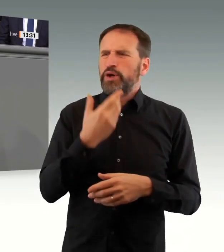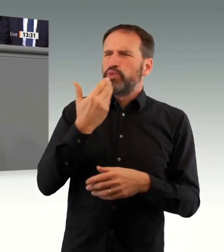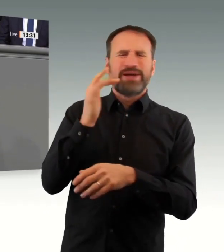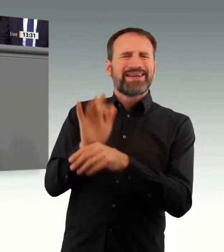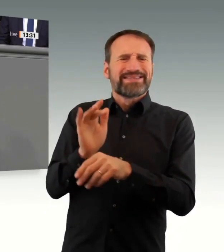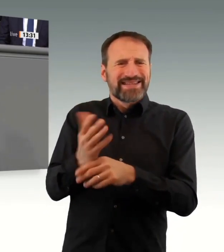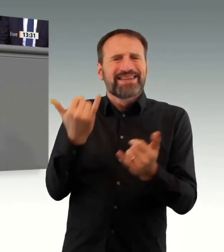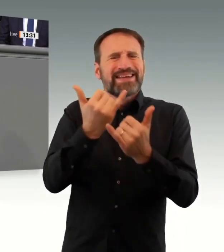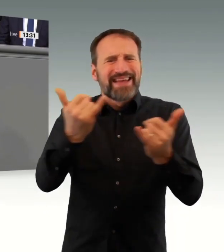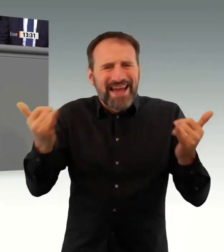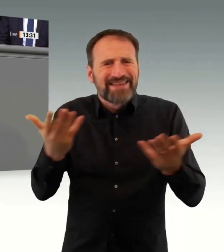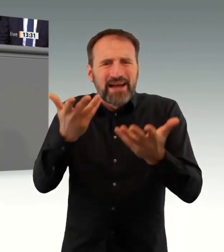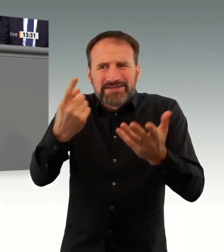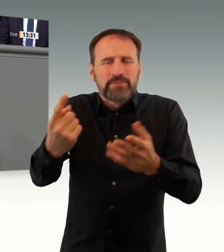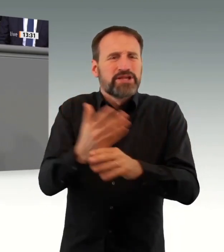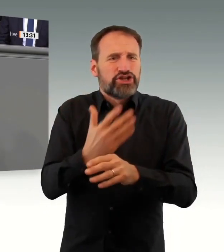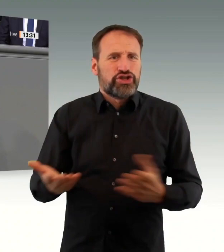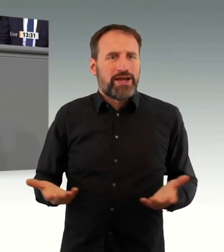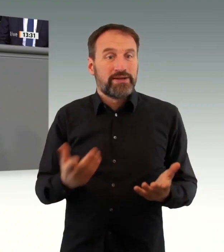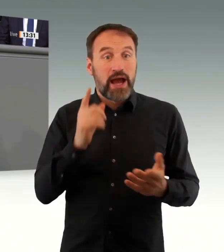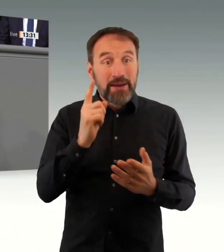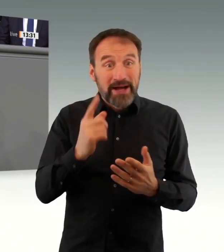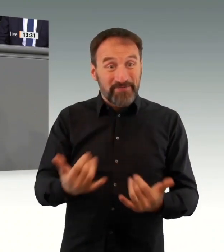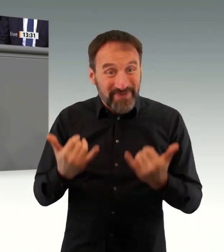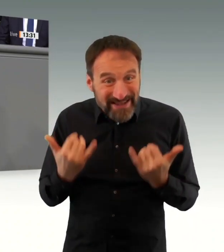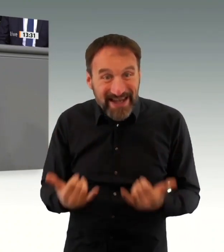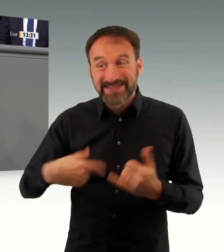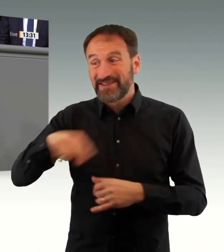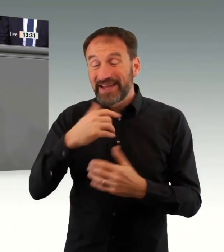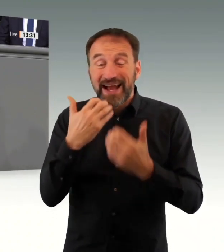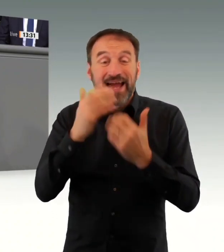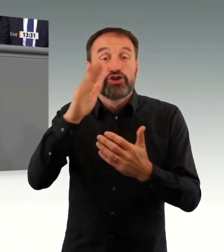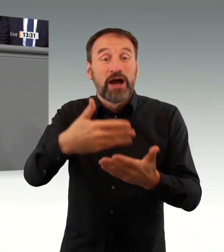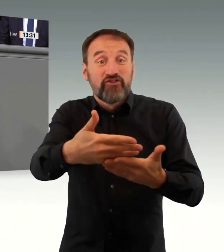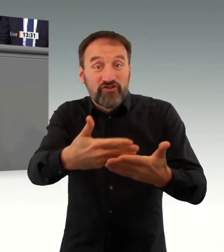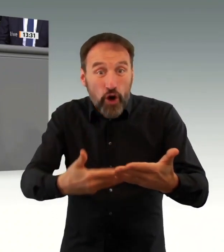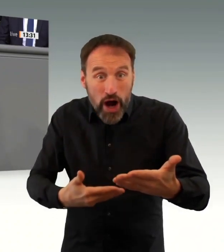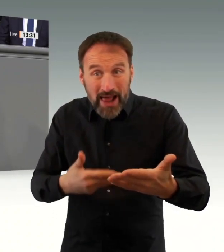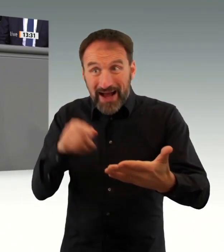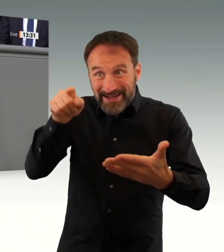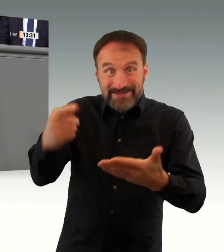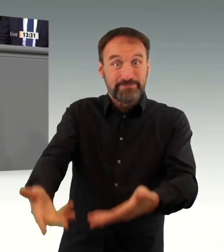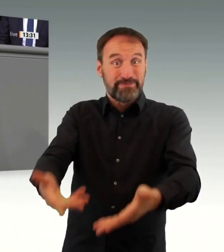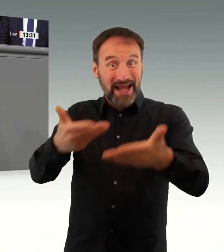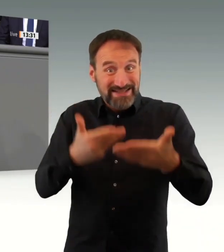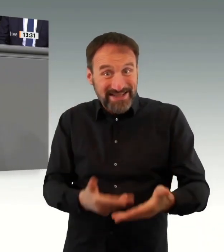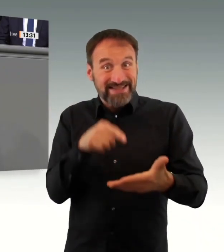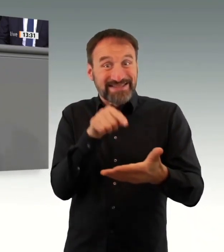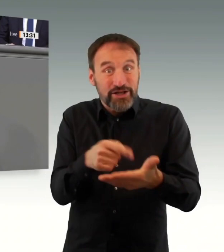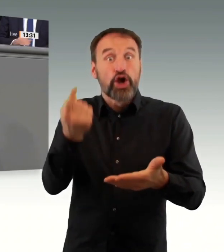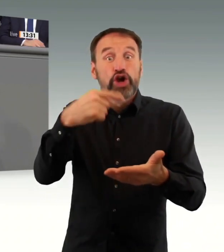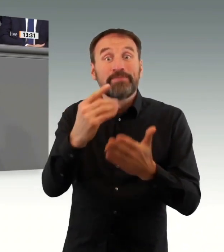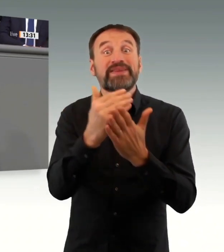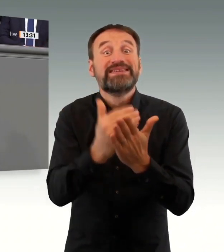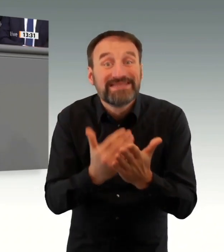einmal, niemand von uns will das. Niemand will den Lockdown. Aber wenn der zukünftige, der designierte Bundesgesundheitsminister sagt, dem die